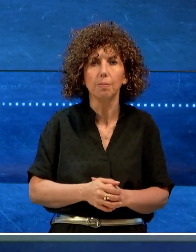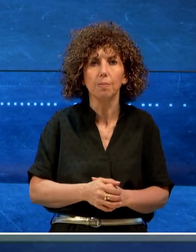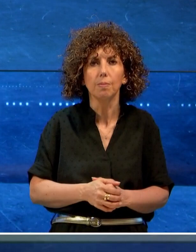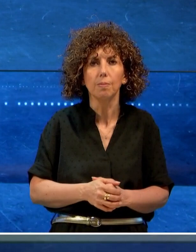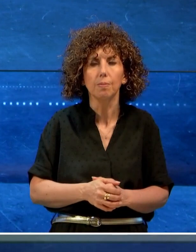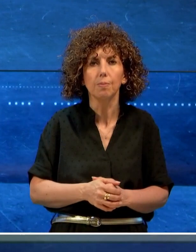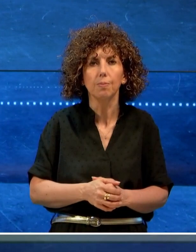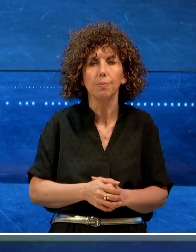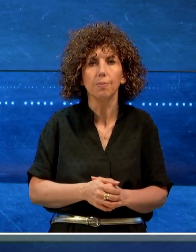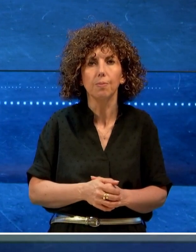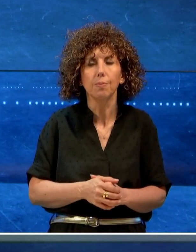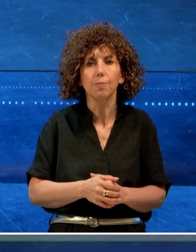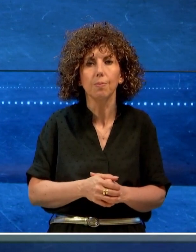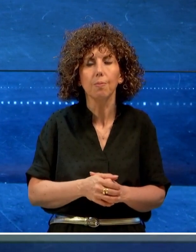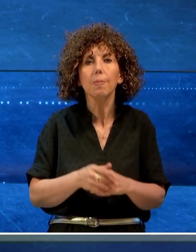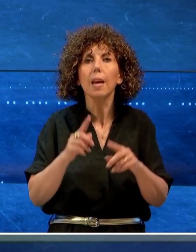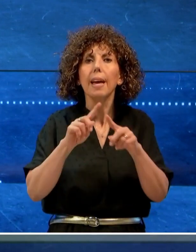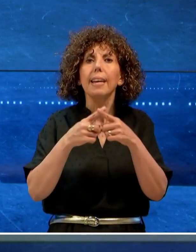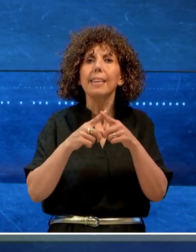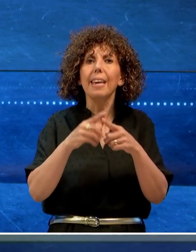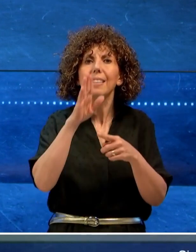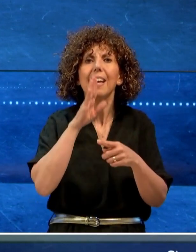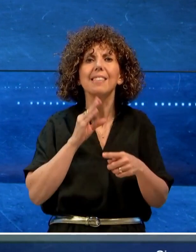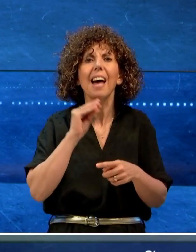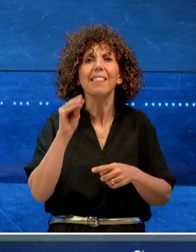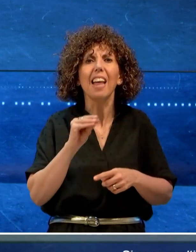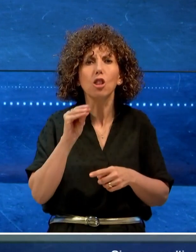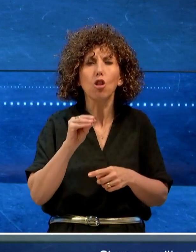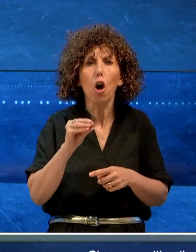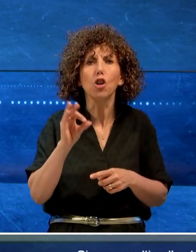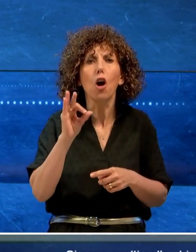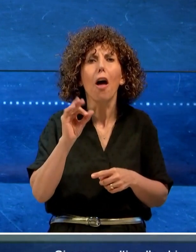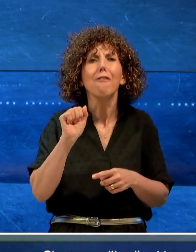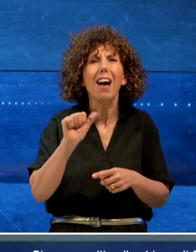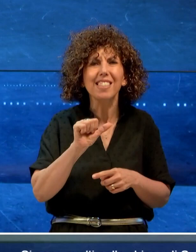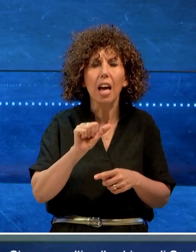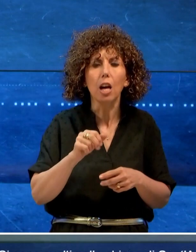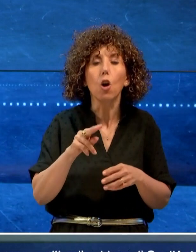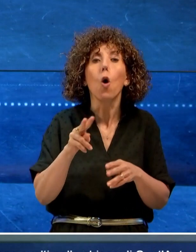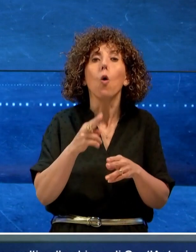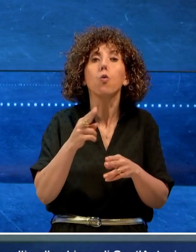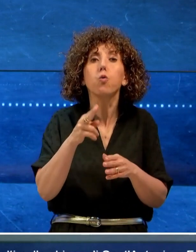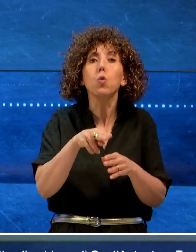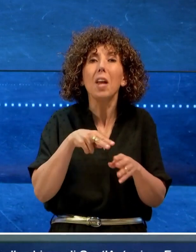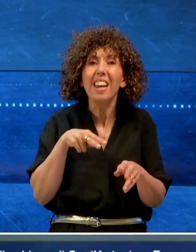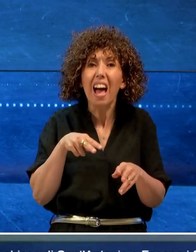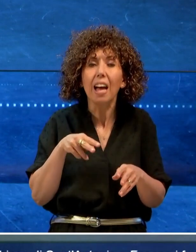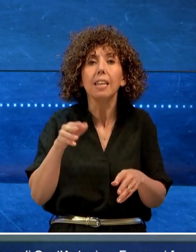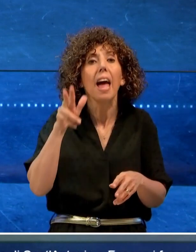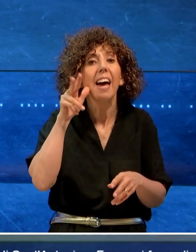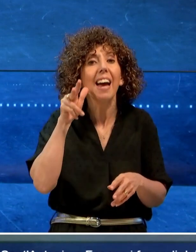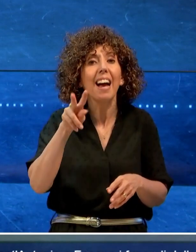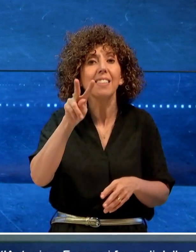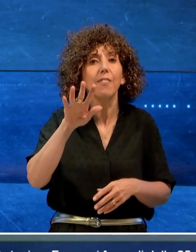Si sono svolti nella chiesa di Sant'Antonio a Fasano i funerali della venticinquenne